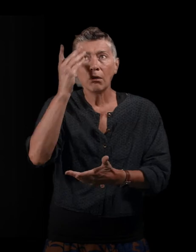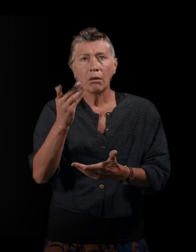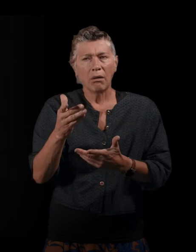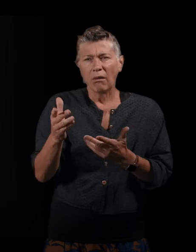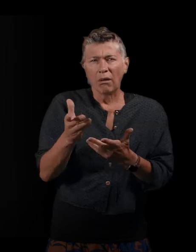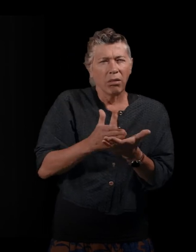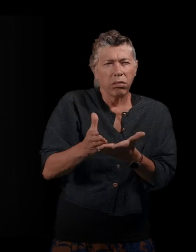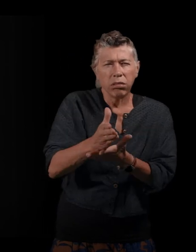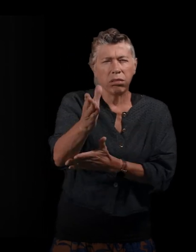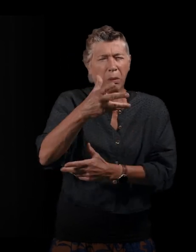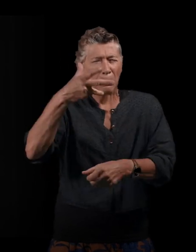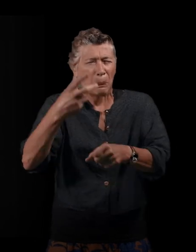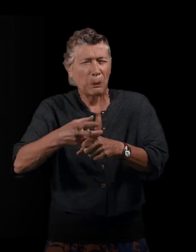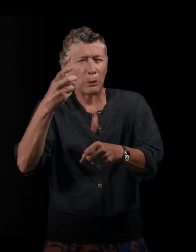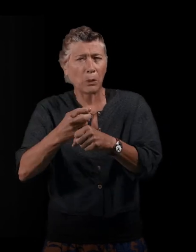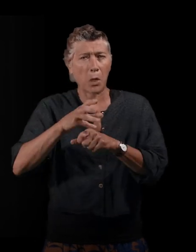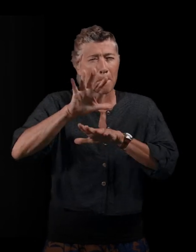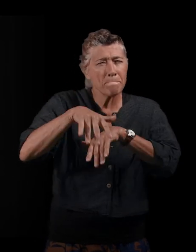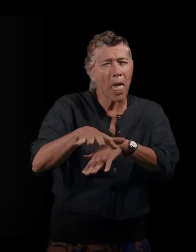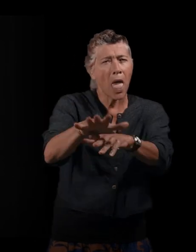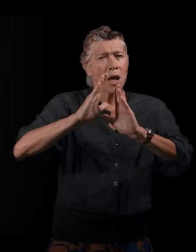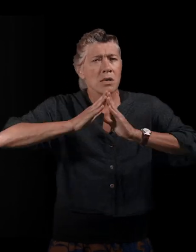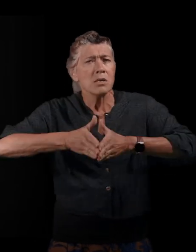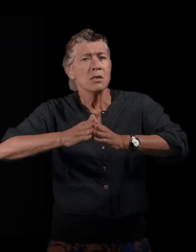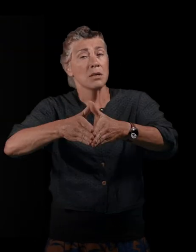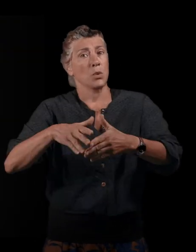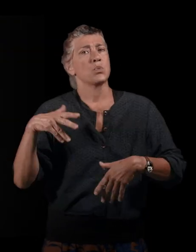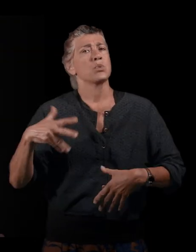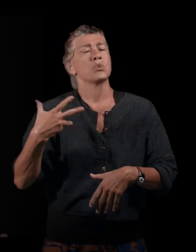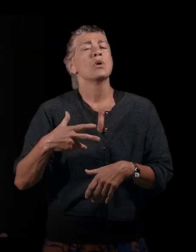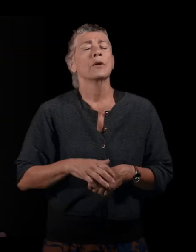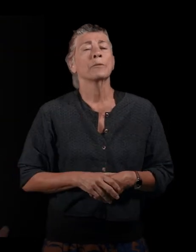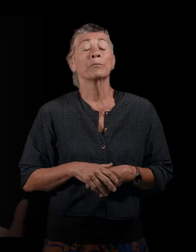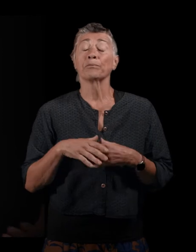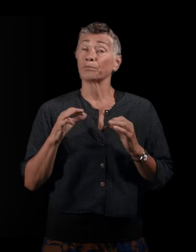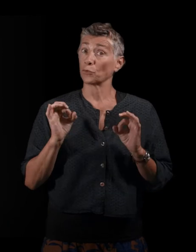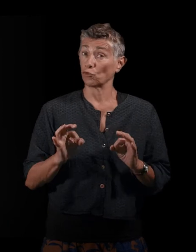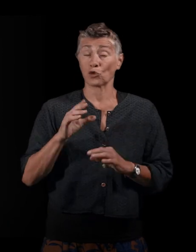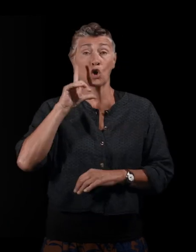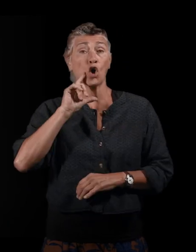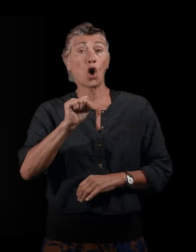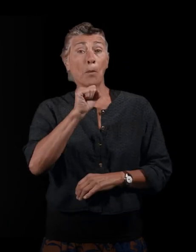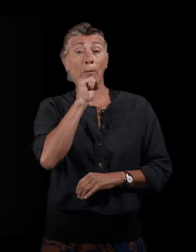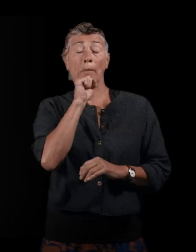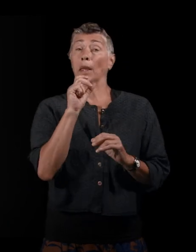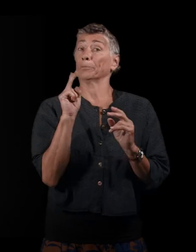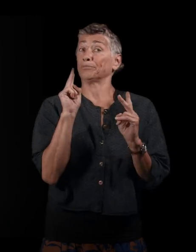terres hostiles, une mer hostile. Et donc, ma grand-mère arrive à